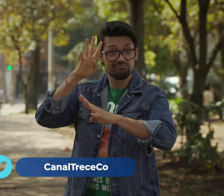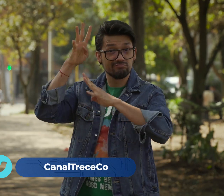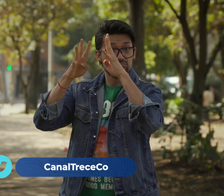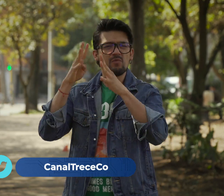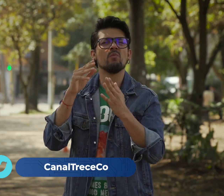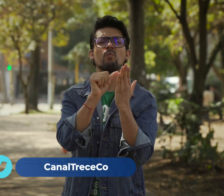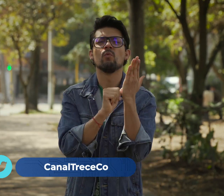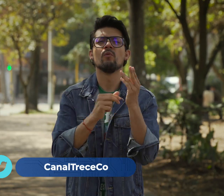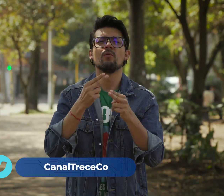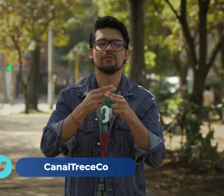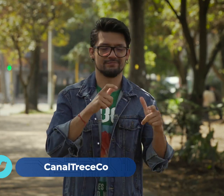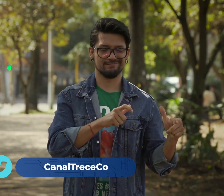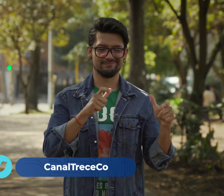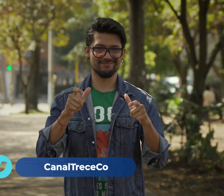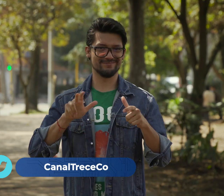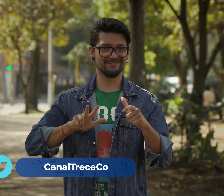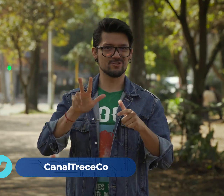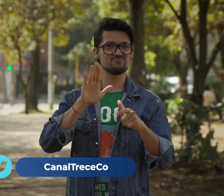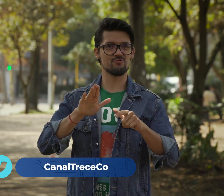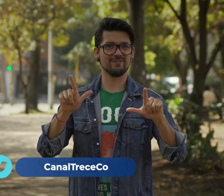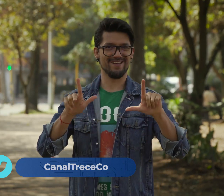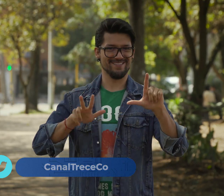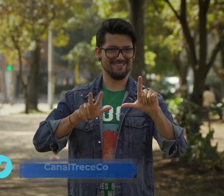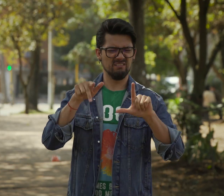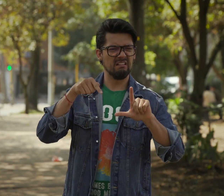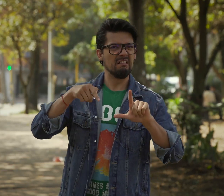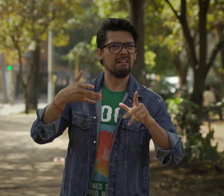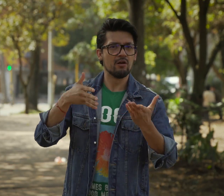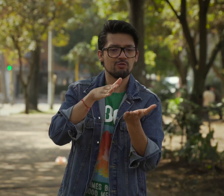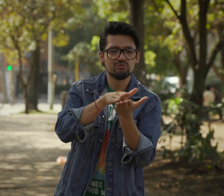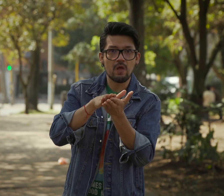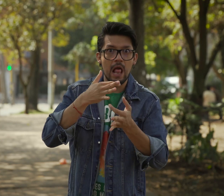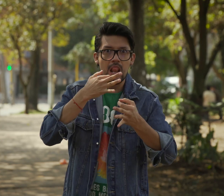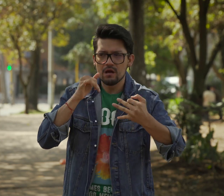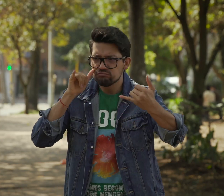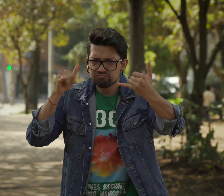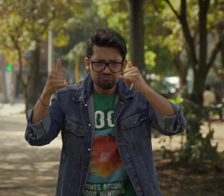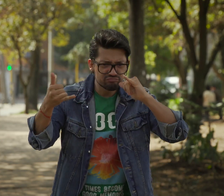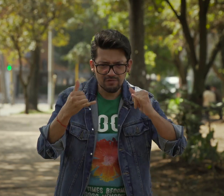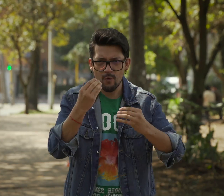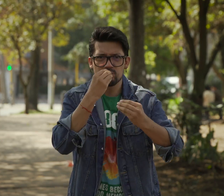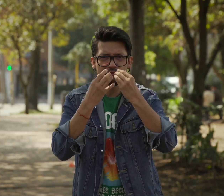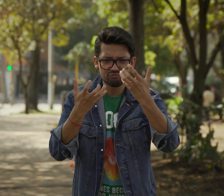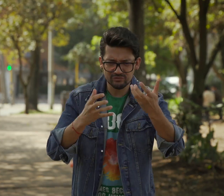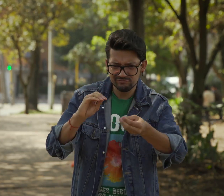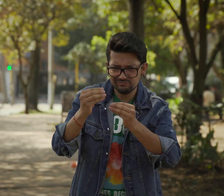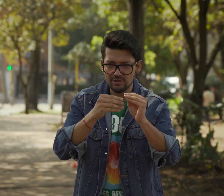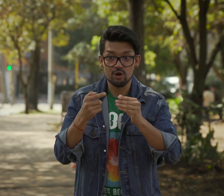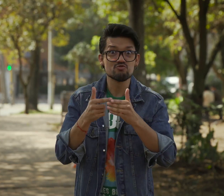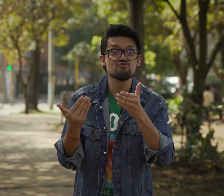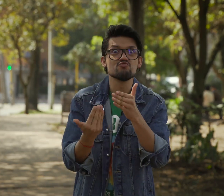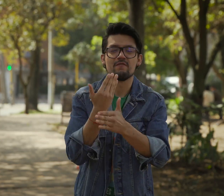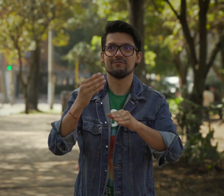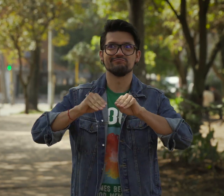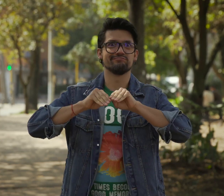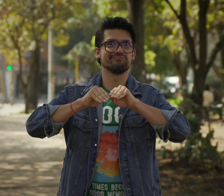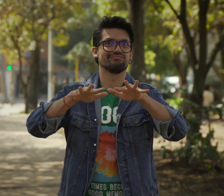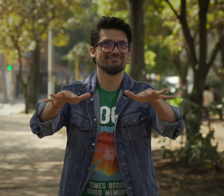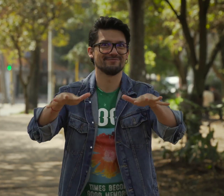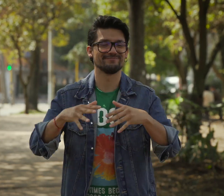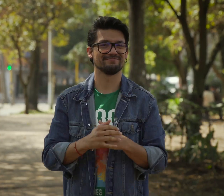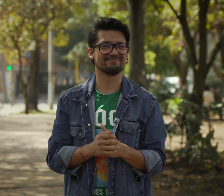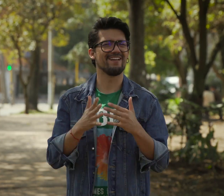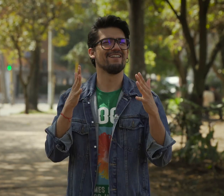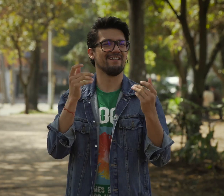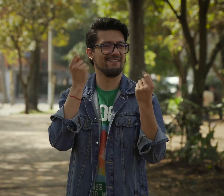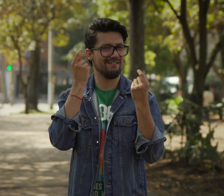hoy voy a encontrarme con el director y creador de Mesa para 13. El docu-reality que recientemente